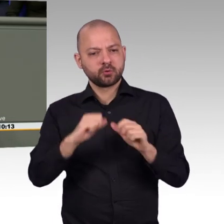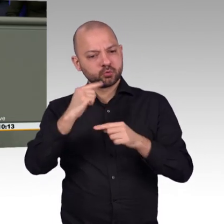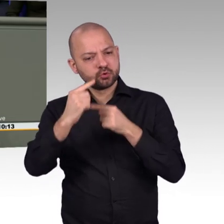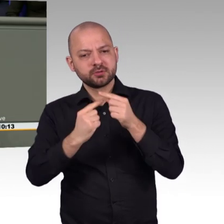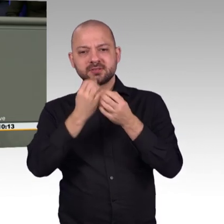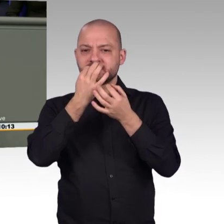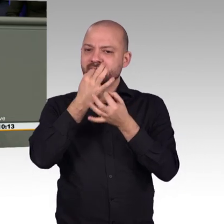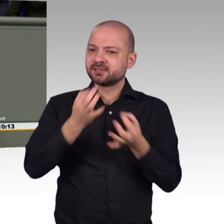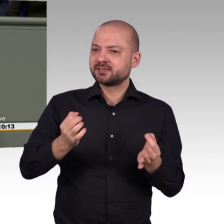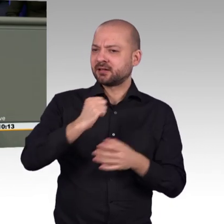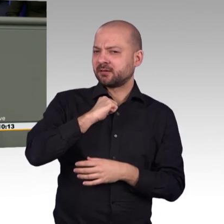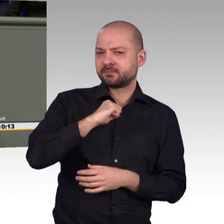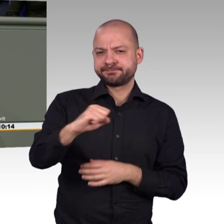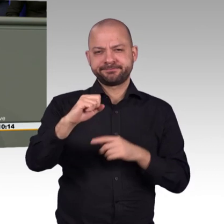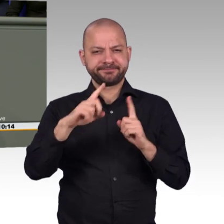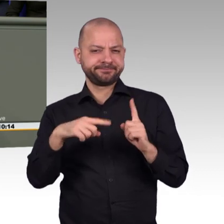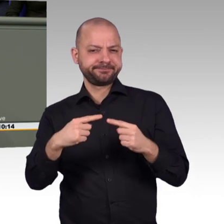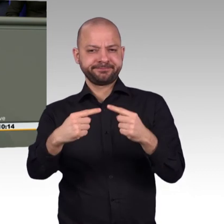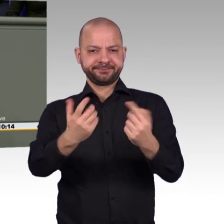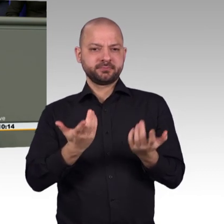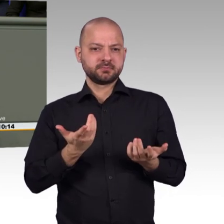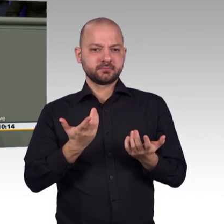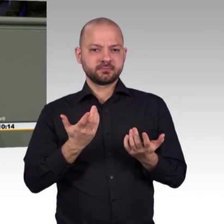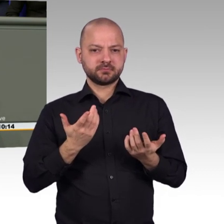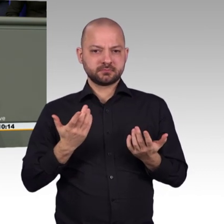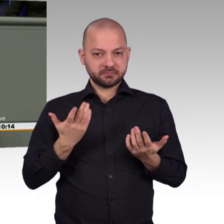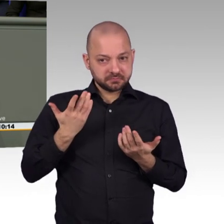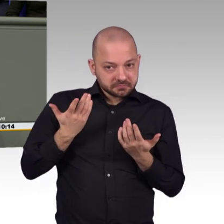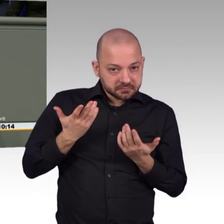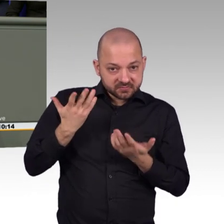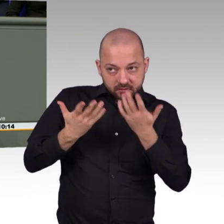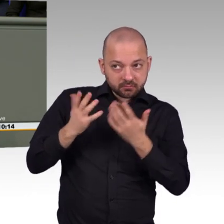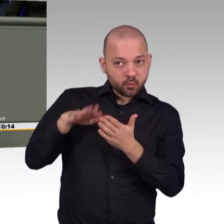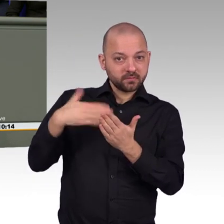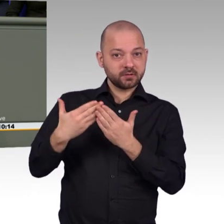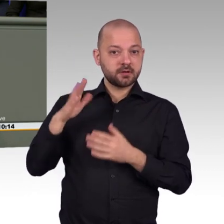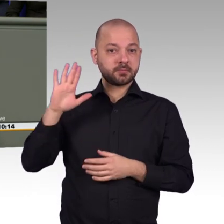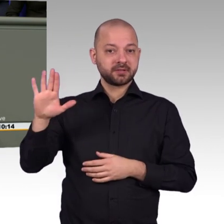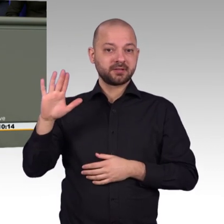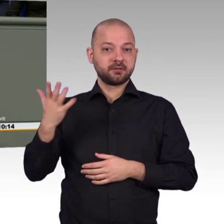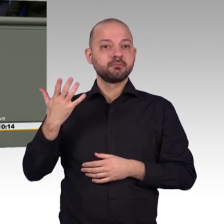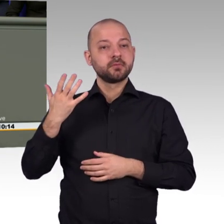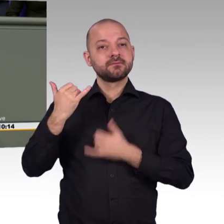Beer, den Koordinationsdreiklang Ministerien, Wissenschaft und Wirtschaft orchestrieren?